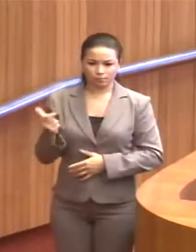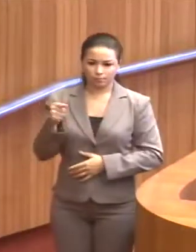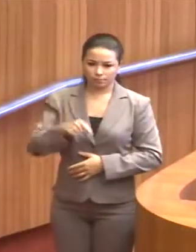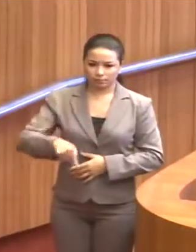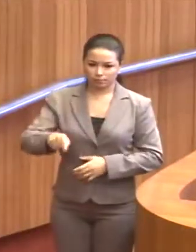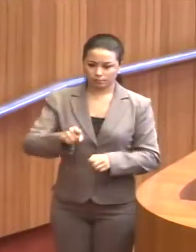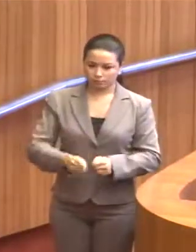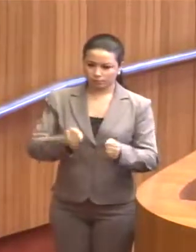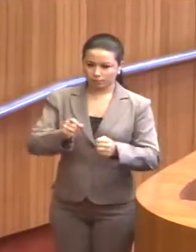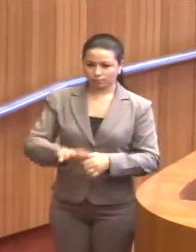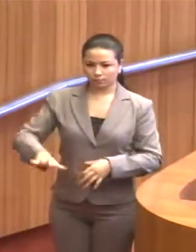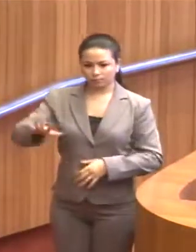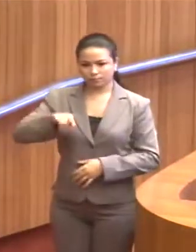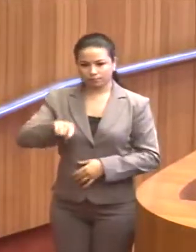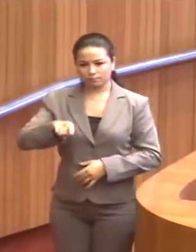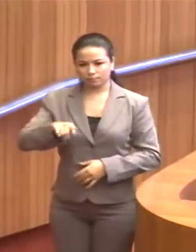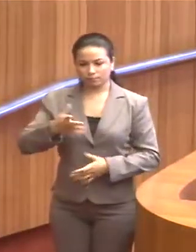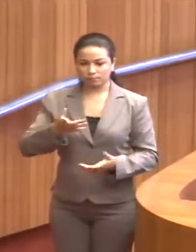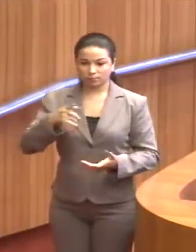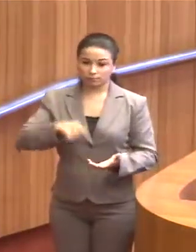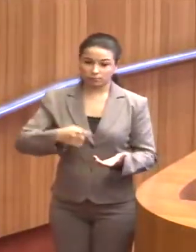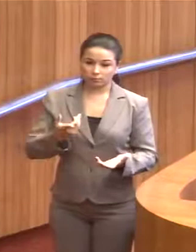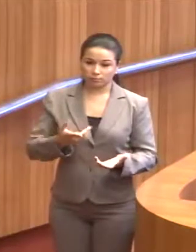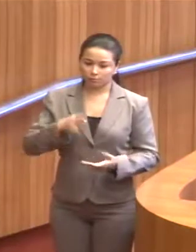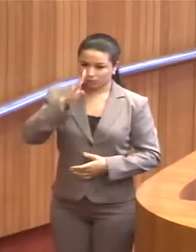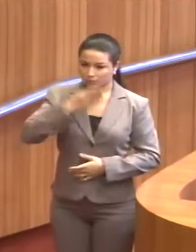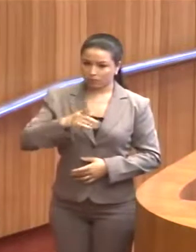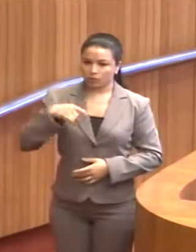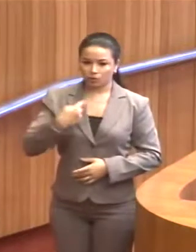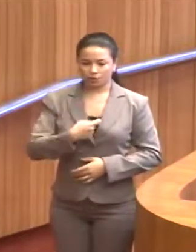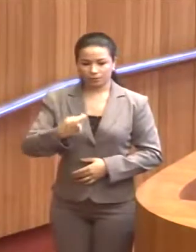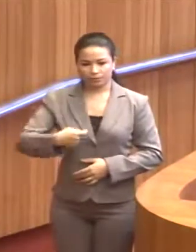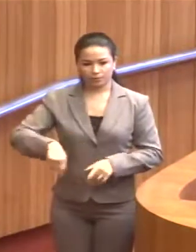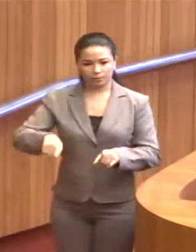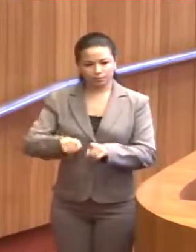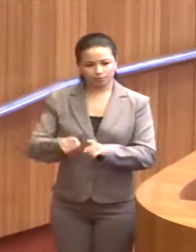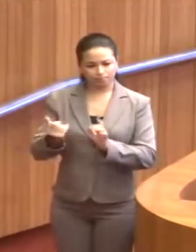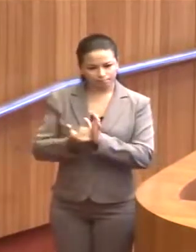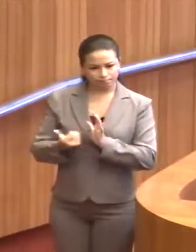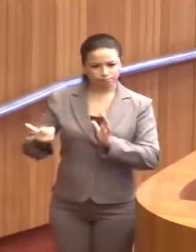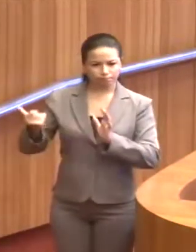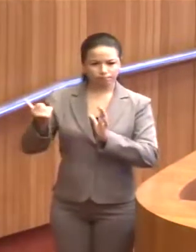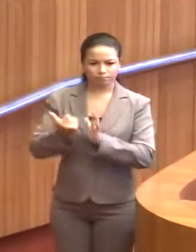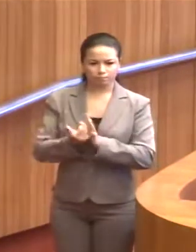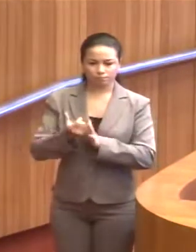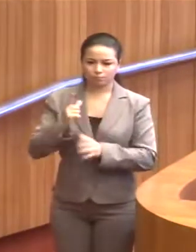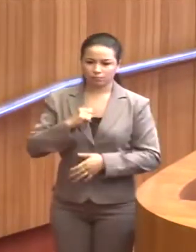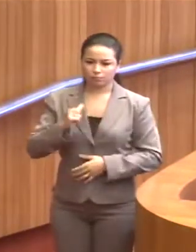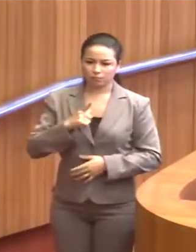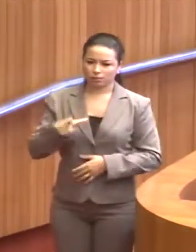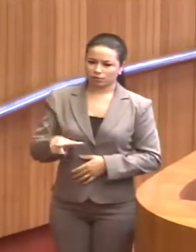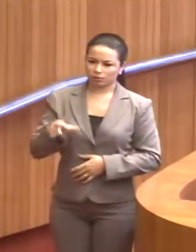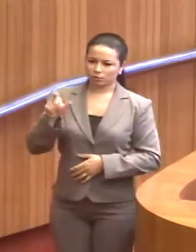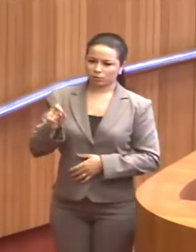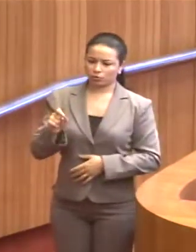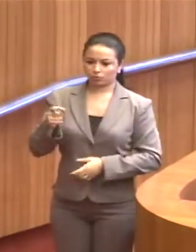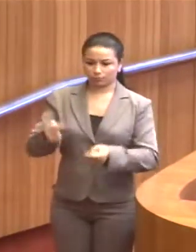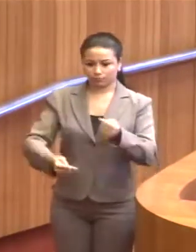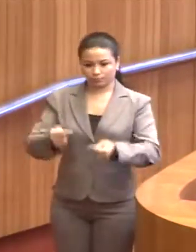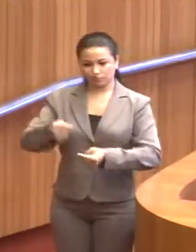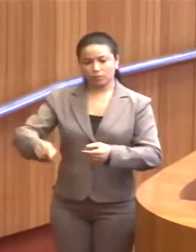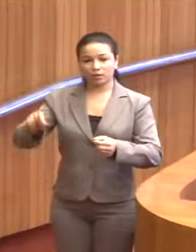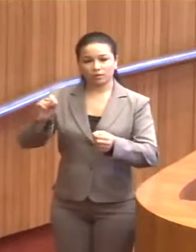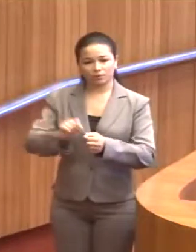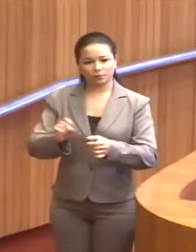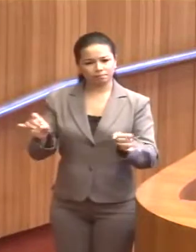da Força Nacional, que é uma ação emergente, emergencial, nós precisamos, acima de tudo, ter uma decisão política para